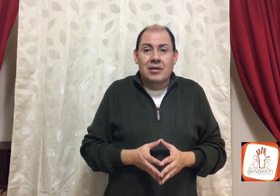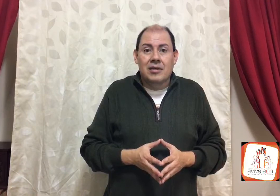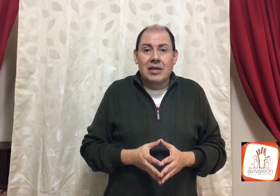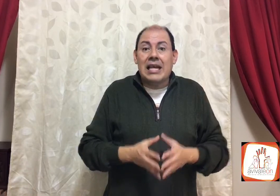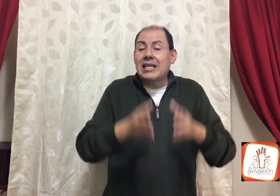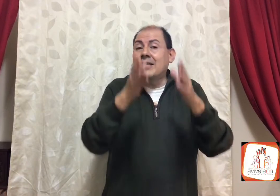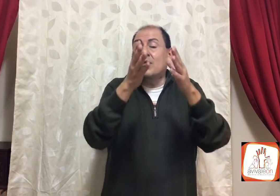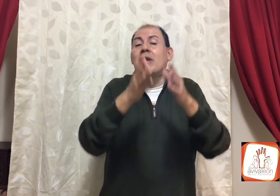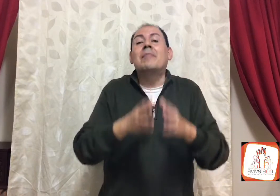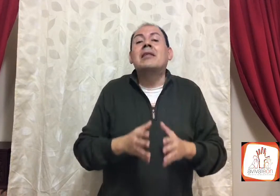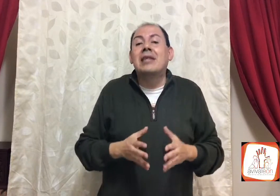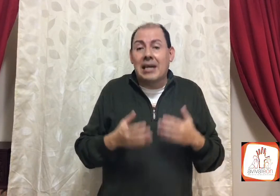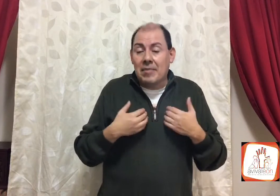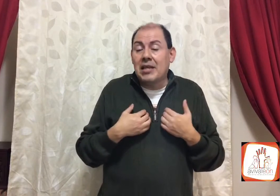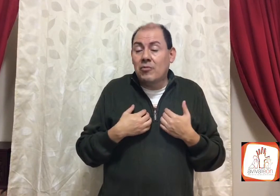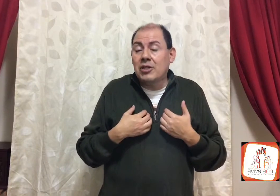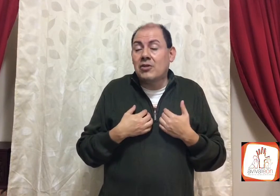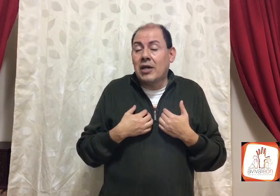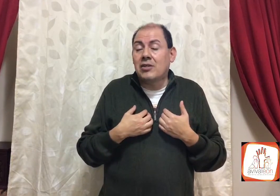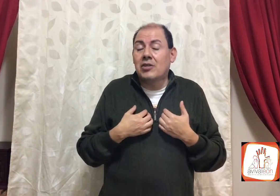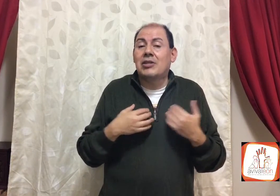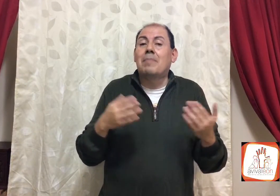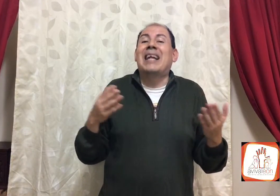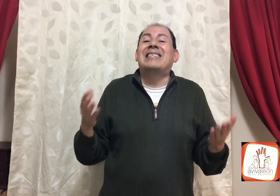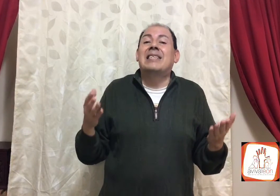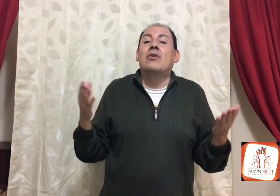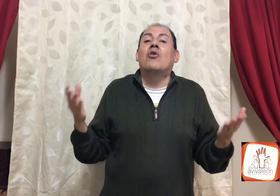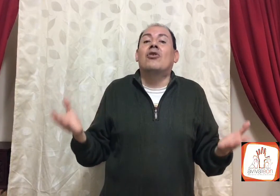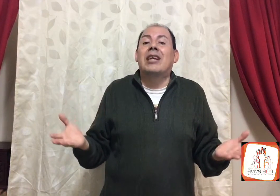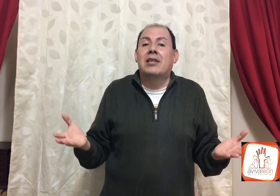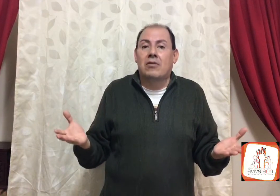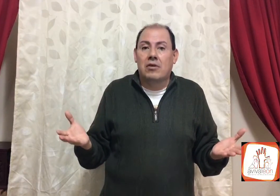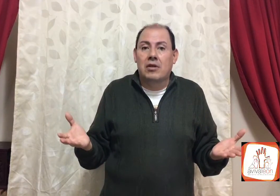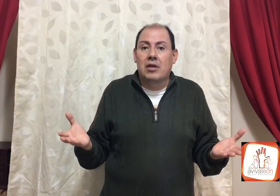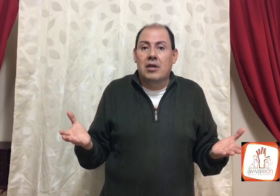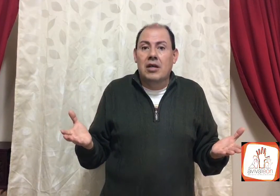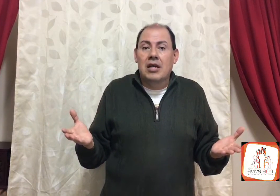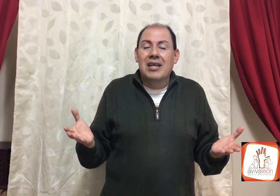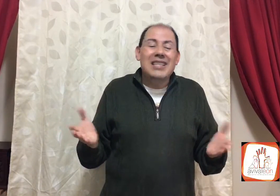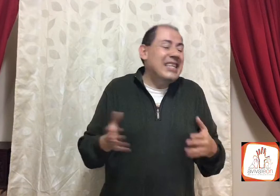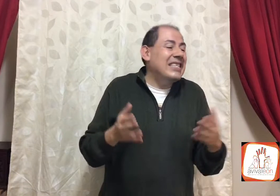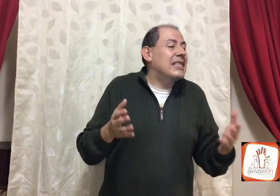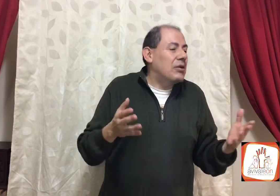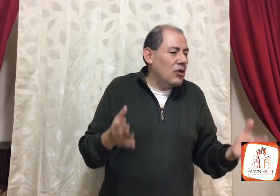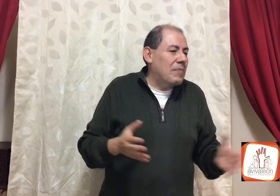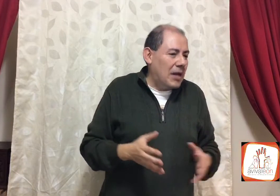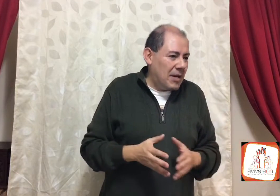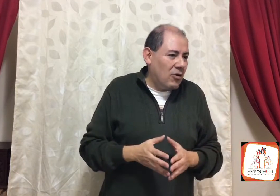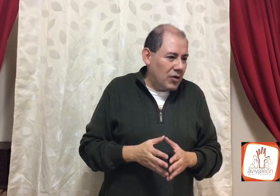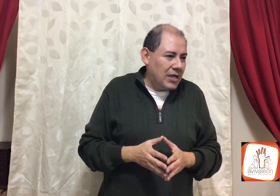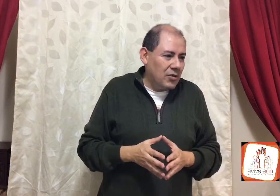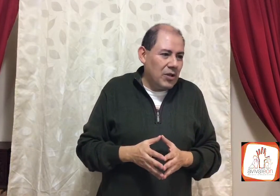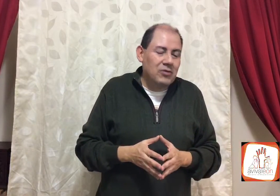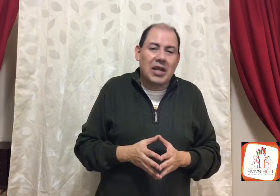y a ti seguramente, y a mí, en muchas ocasiones, nos ha parecido correcto, ya ni siquiera uso la palabra correcto, voy a usar,